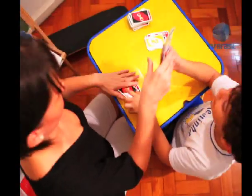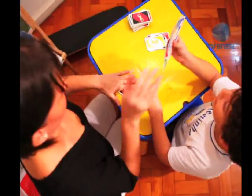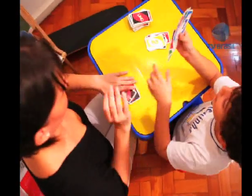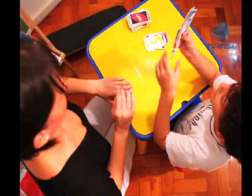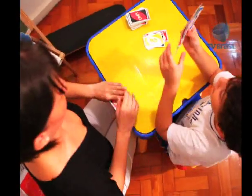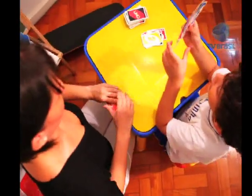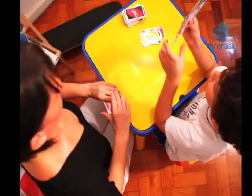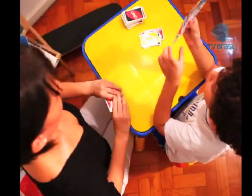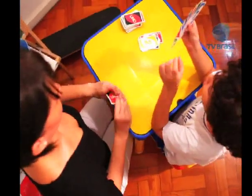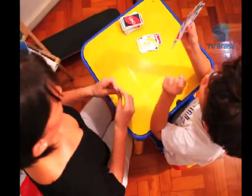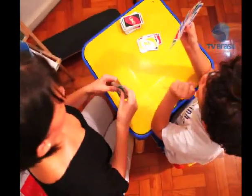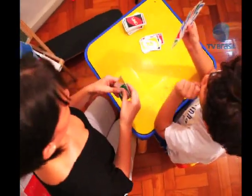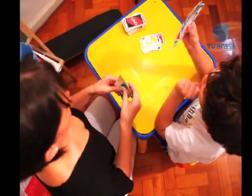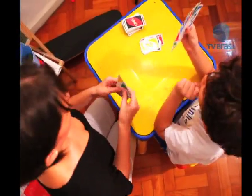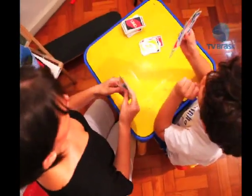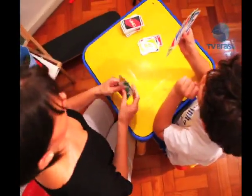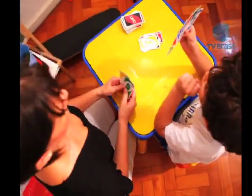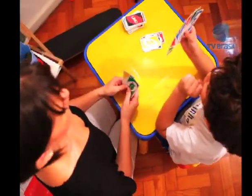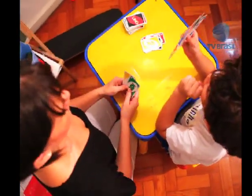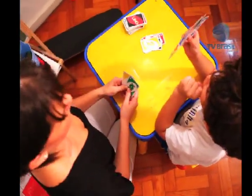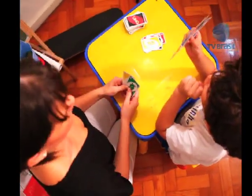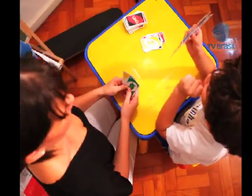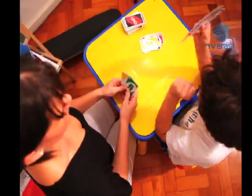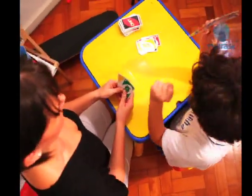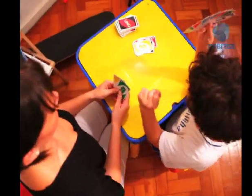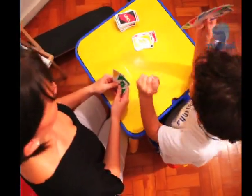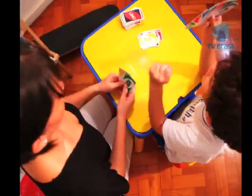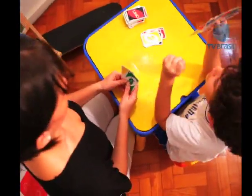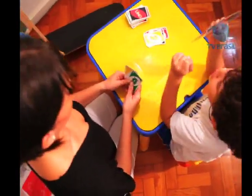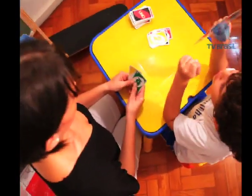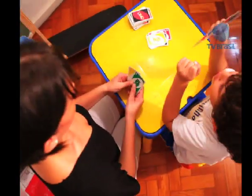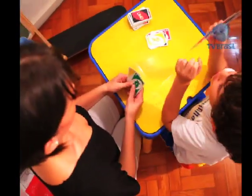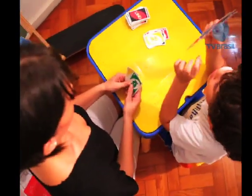Vanessa e o filho Lucas jogam cartas do jogo Uno em uma mesa infantil.